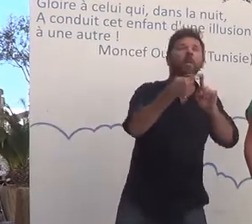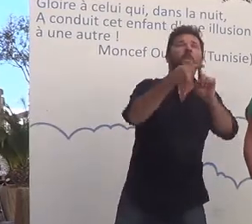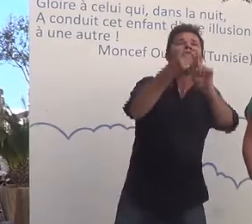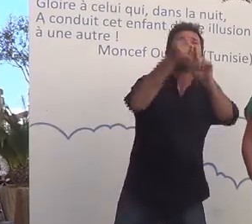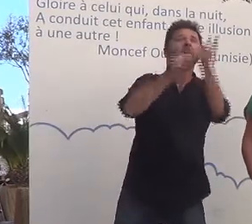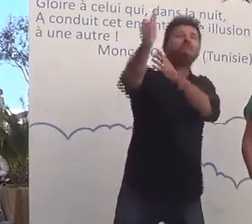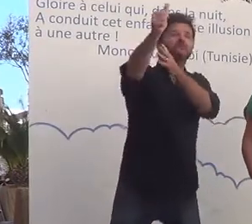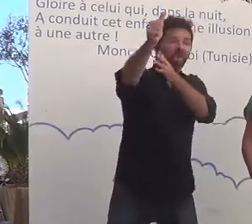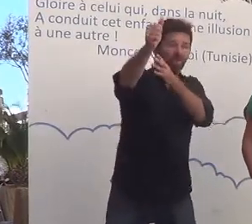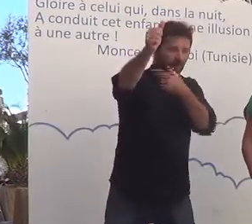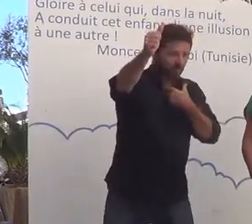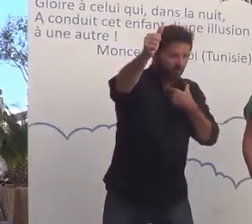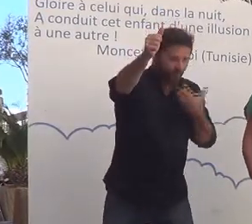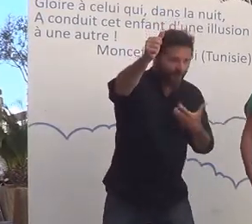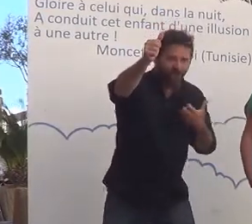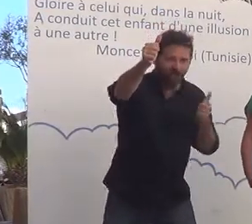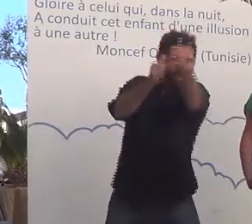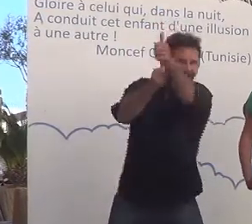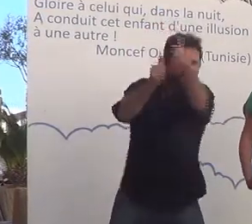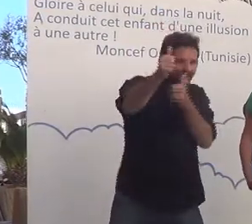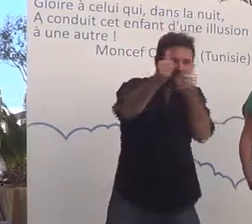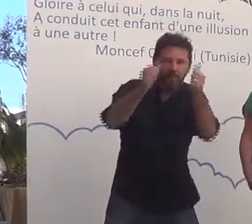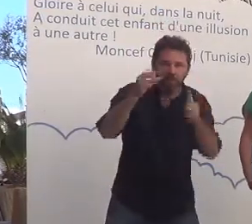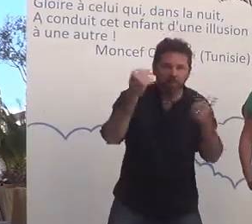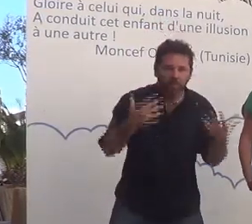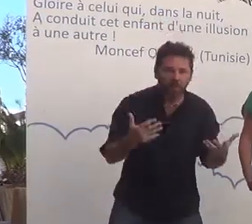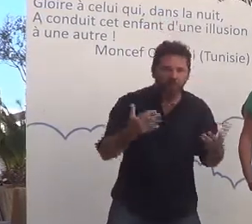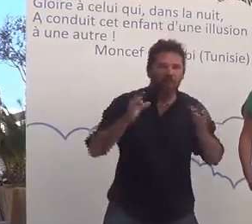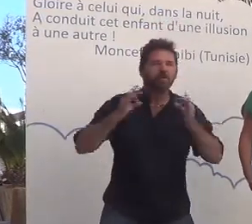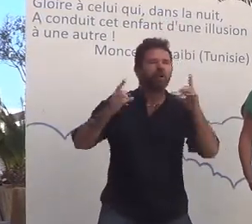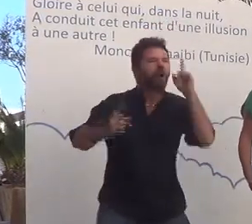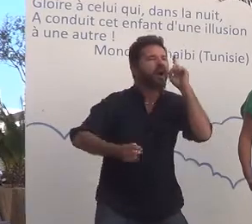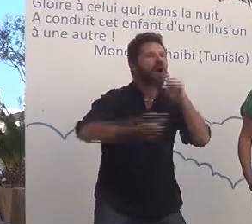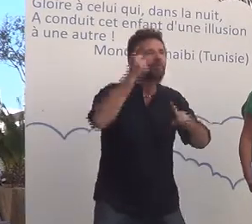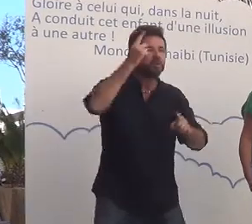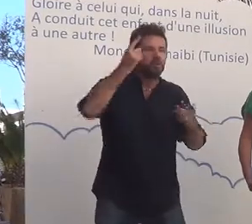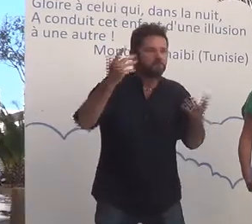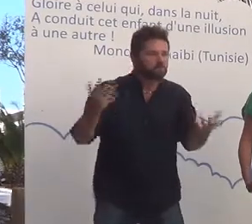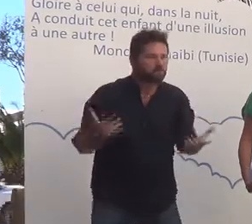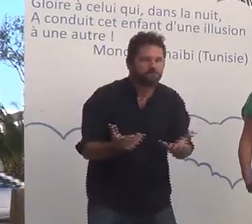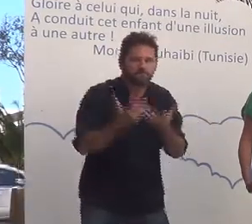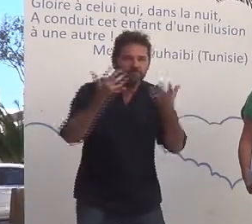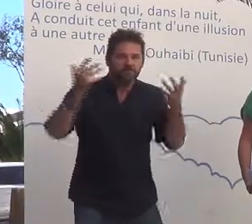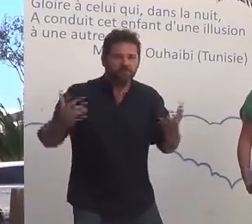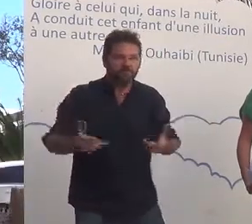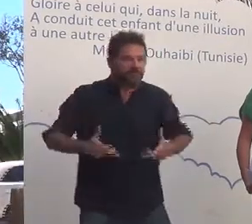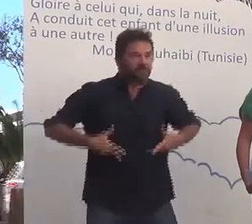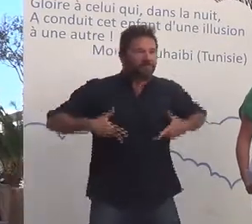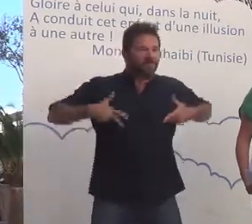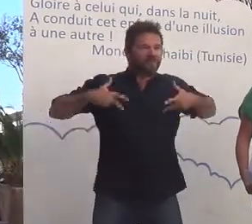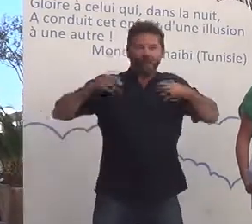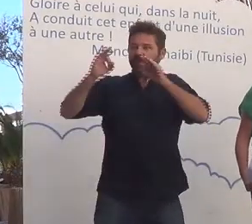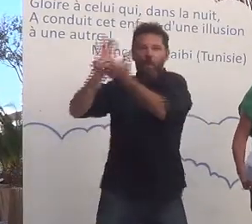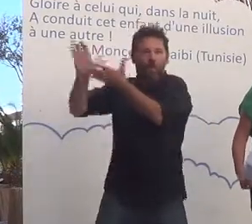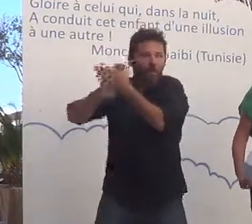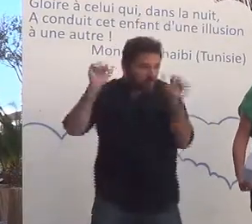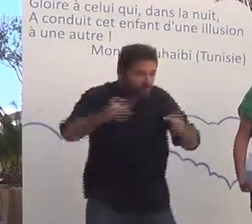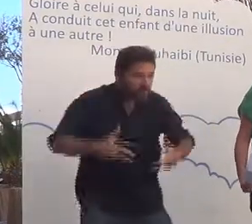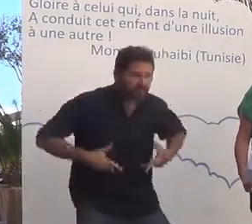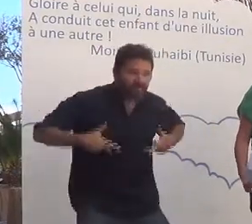en faire partie ? Le temps n'est-il pas ce qu'il y a de plus important ? Pourrait-on vivre sans notion de temps ? Pourquoi certaines femmes se font